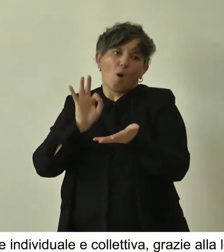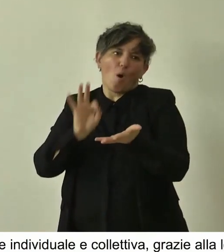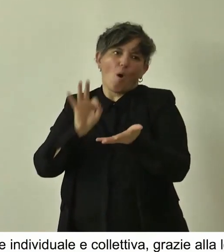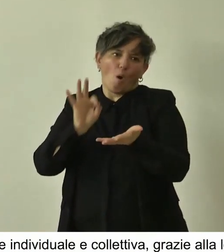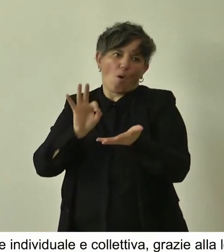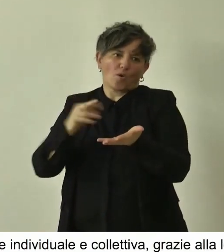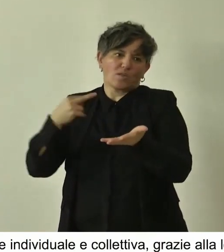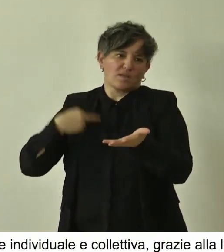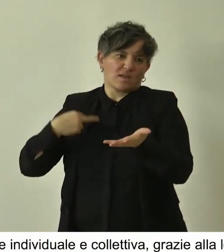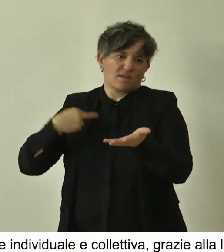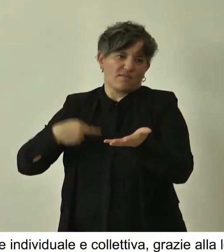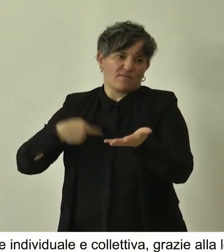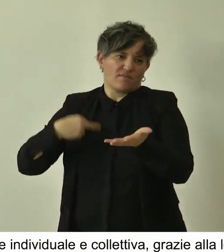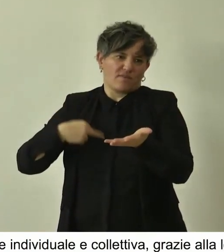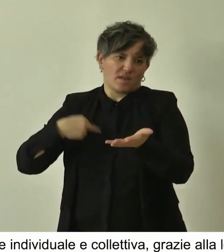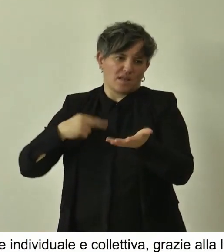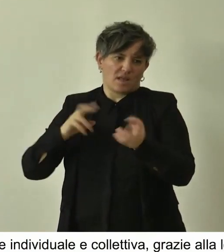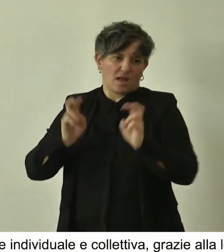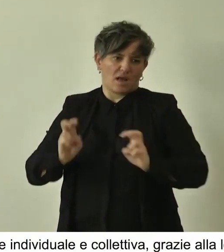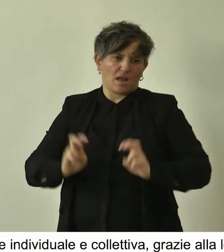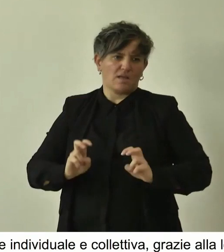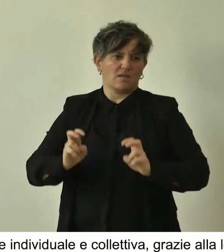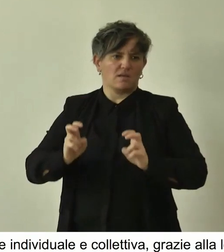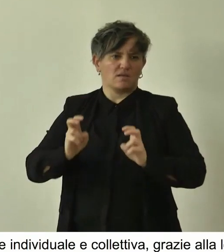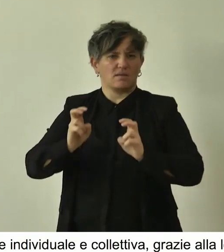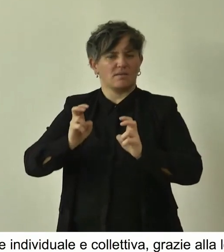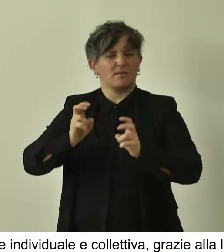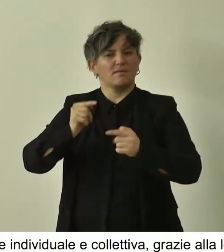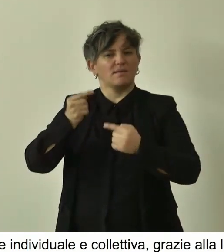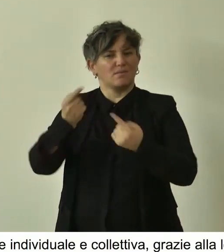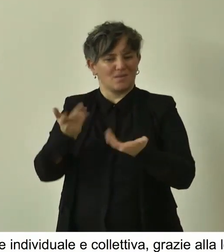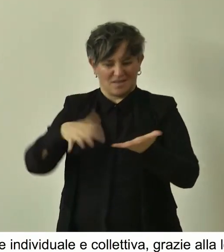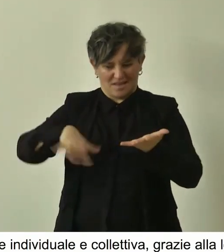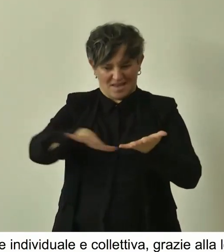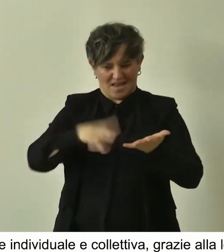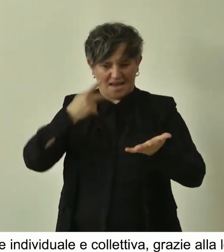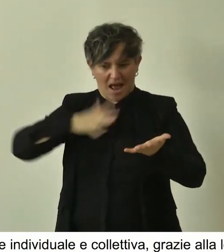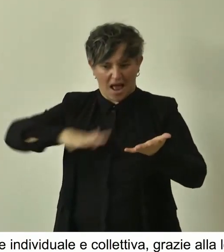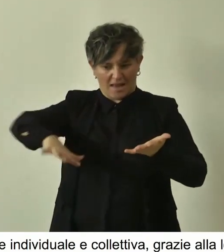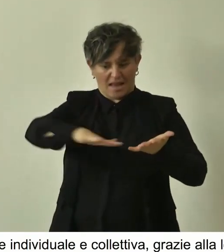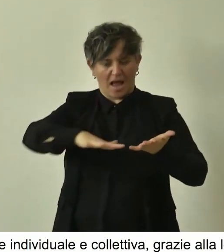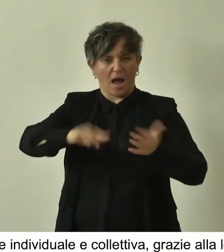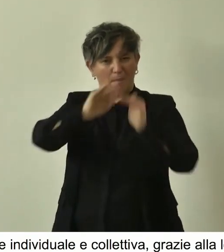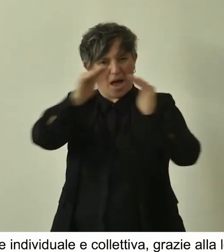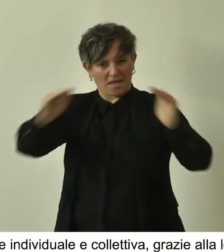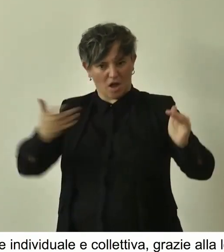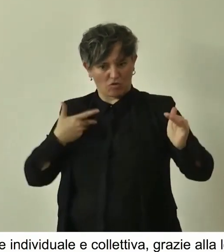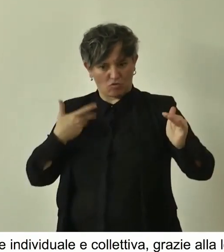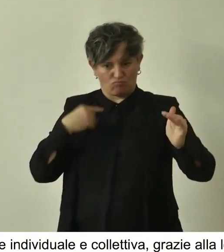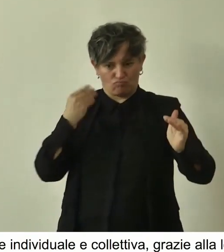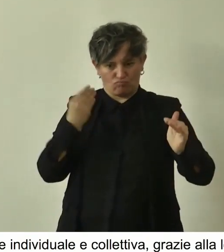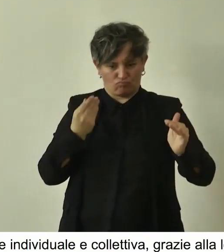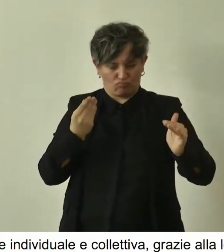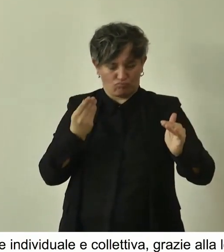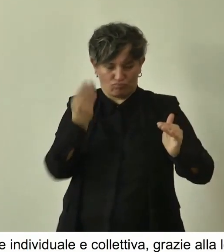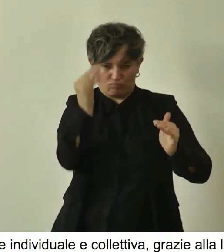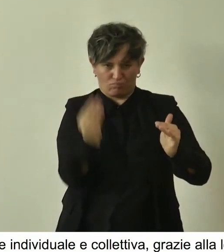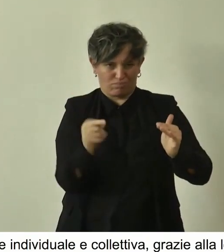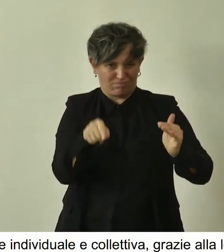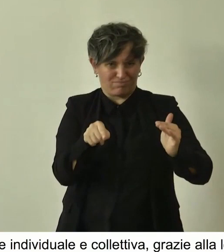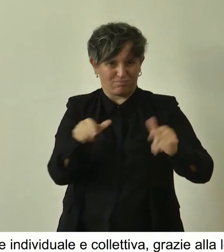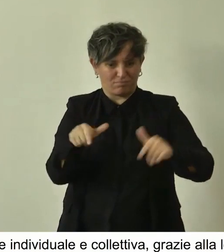integrati nelle nostre realtà e in un paesaggio che muta, che